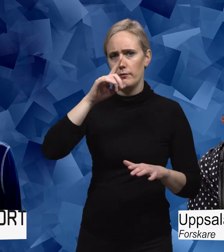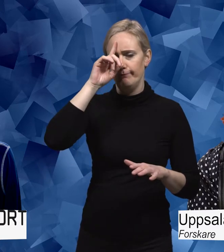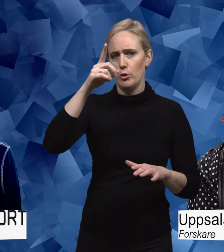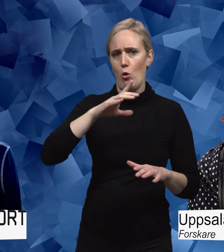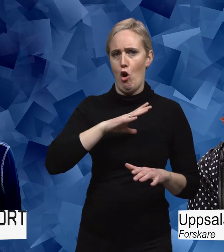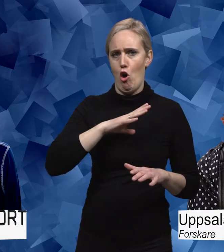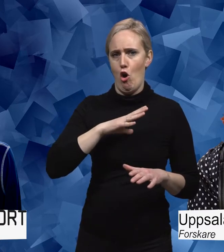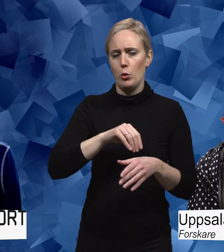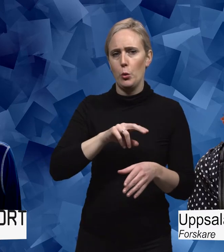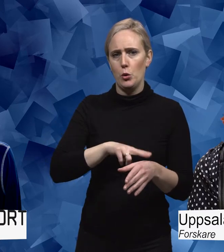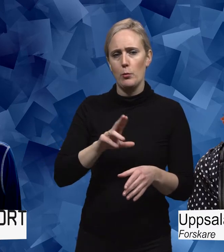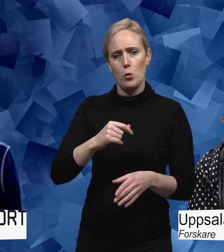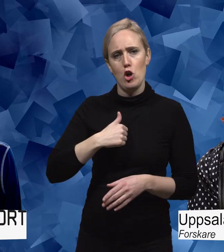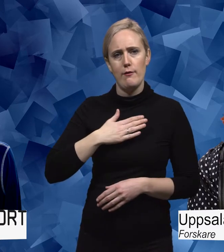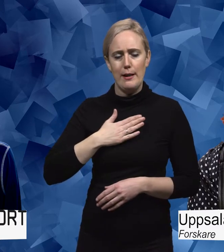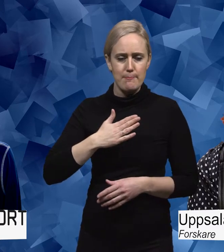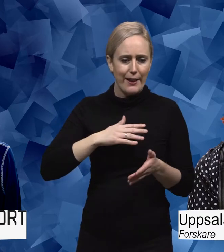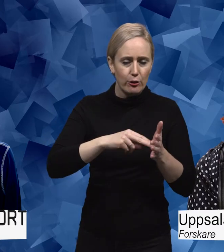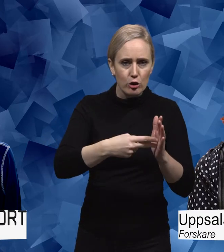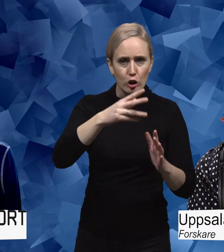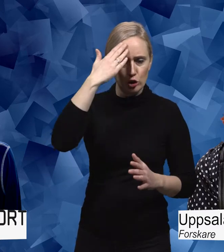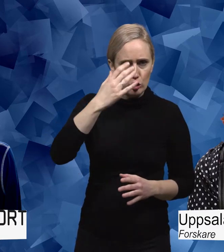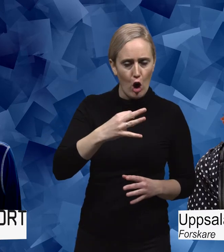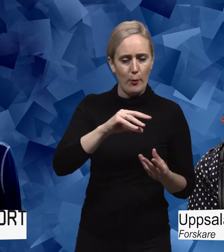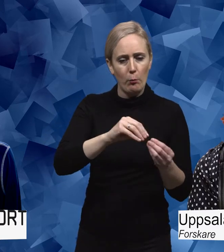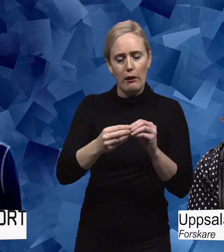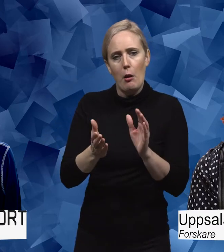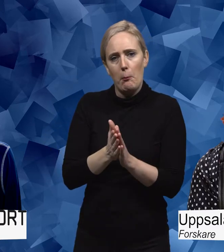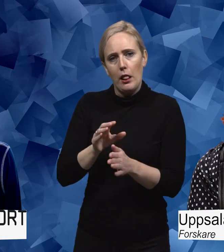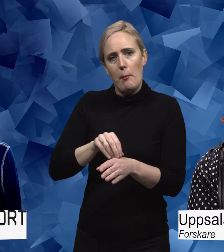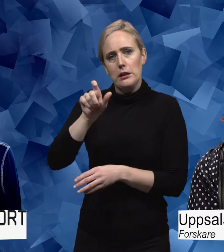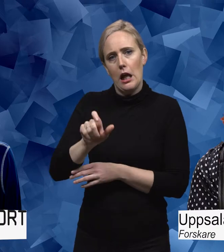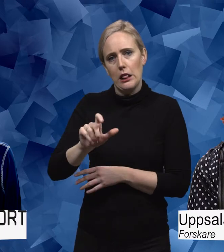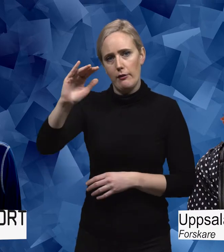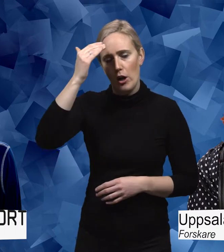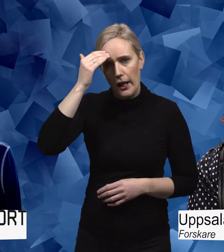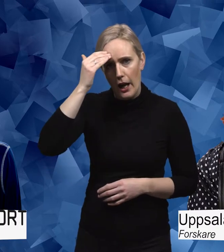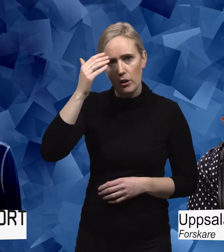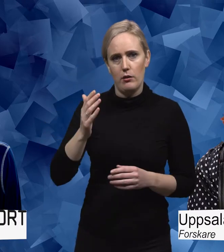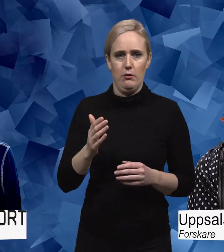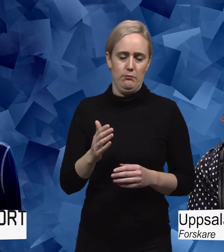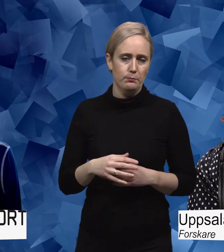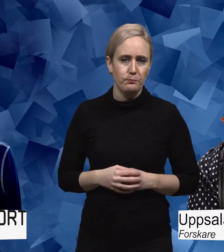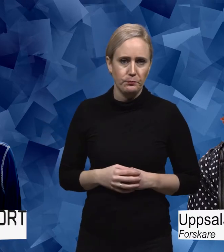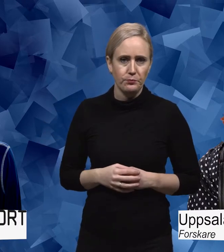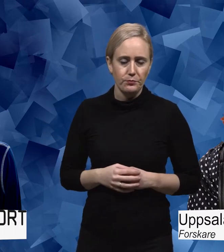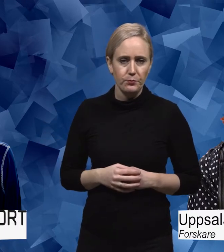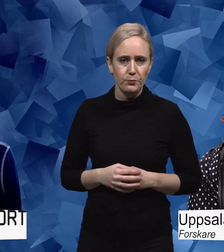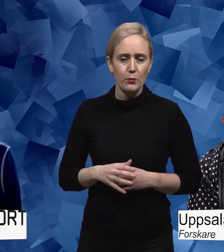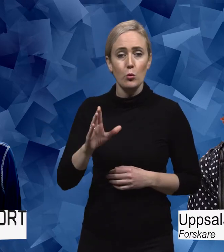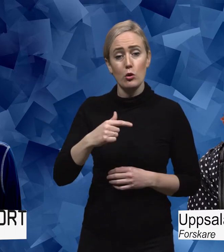ingenjörskunskaper med mina patienterfarenheter för att försöka förbättra för mig själv. Och andra som lever med kroppssjukdom. Och då började jag